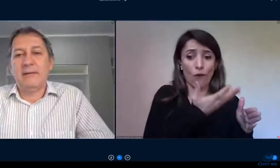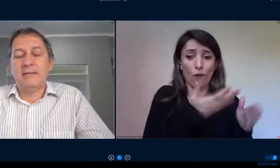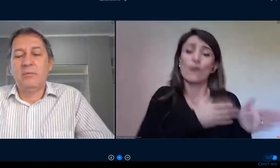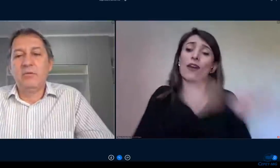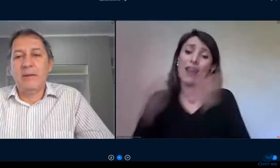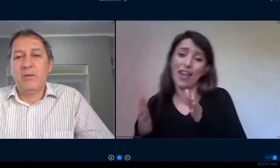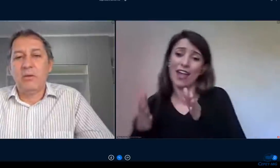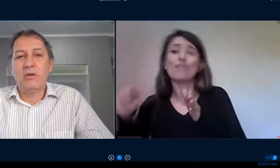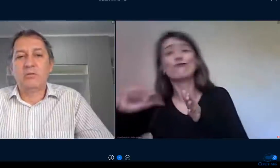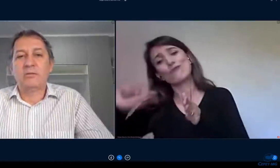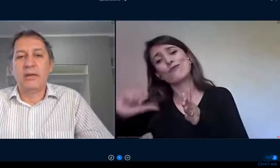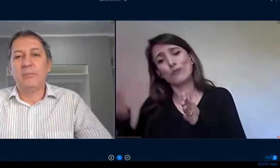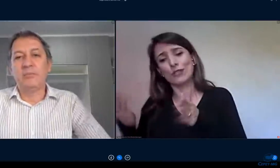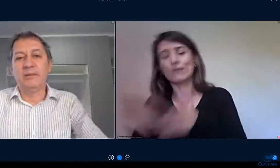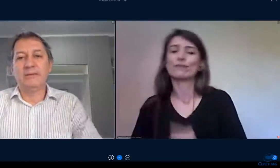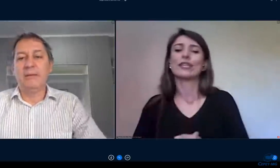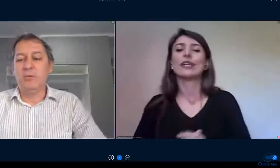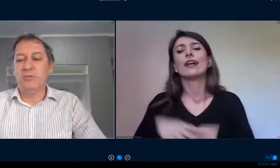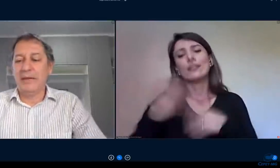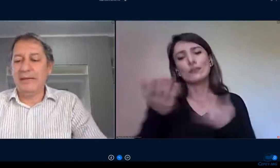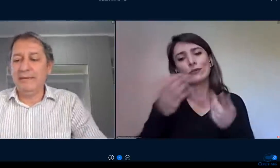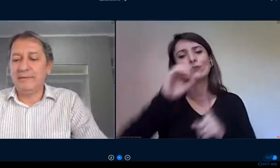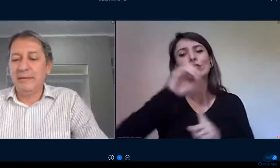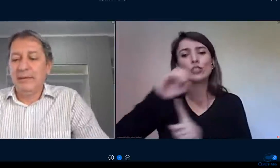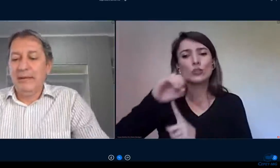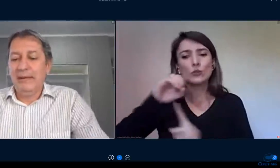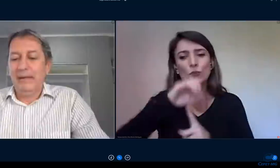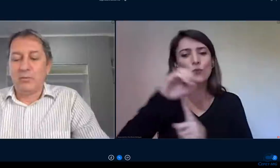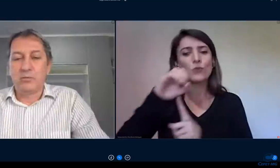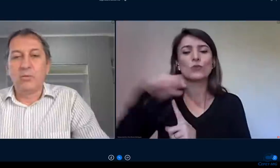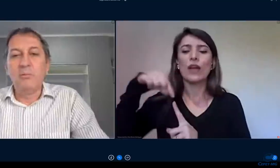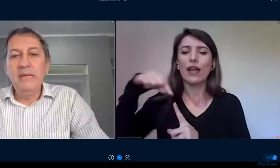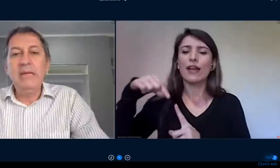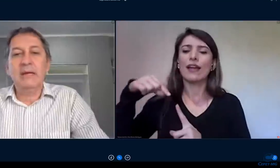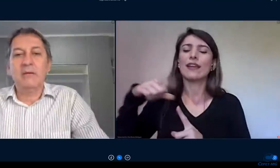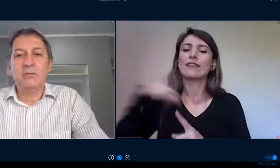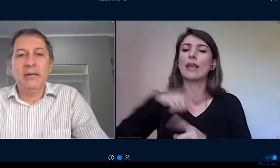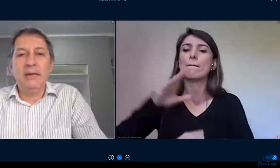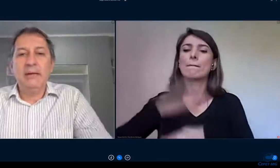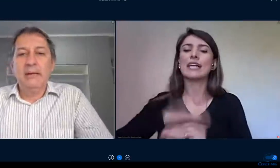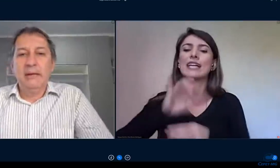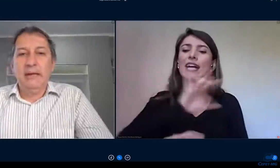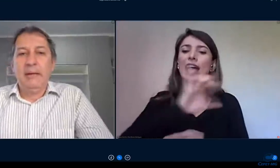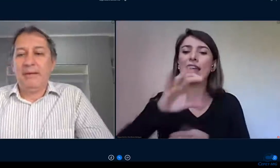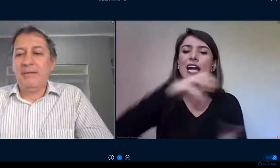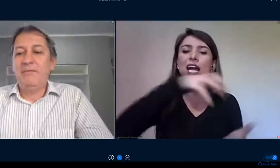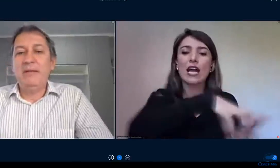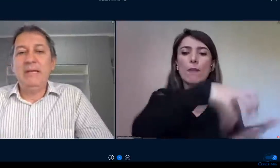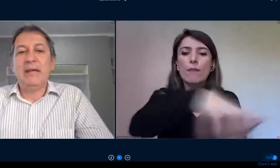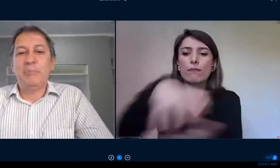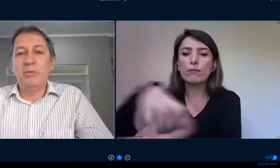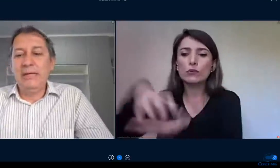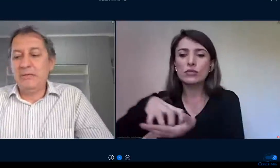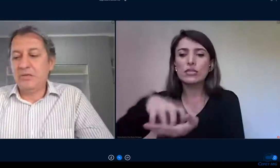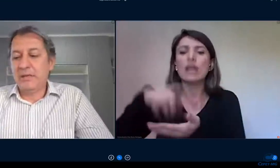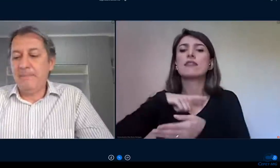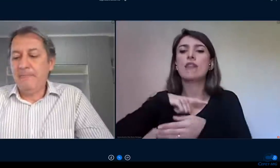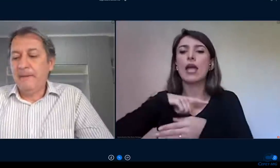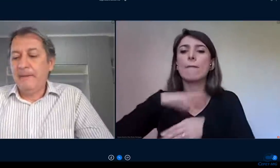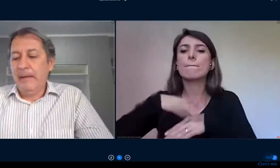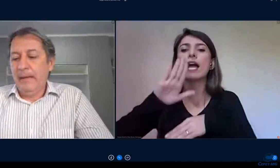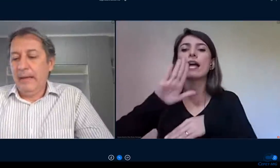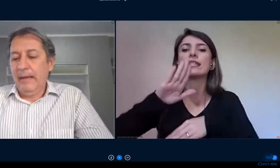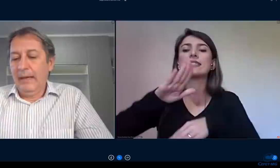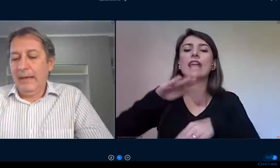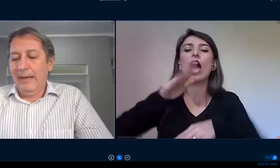descentralização muito maior os campos eles têm muito mais autonomia não é para definir a política